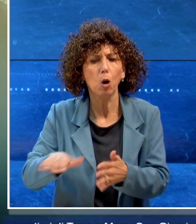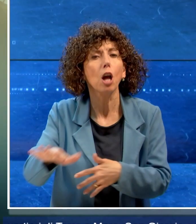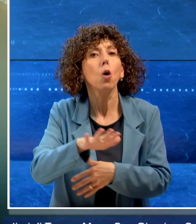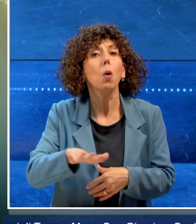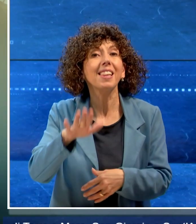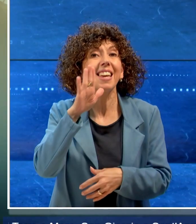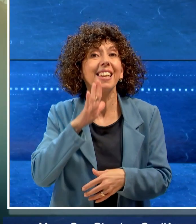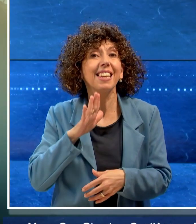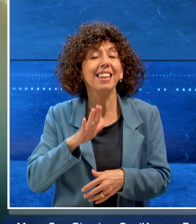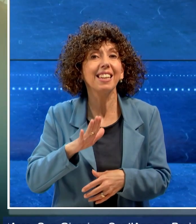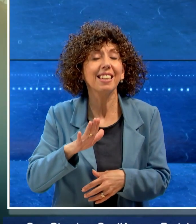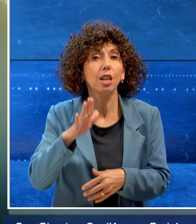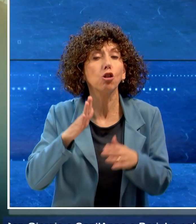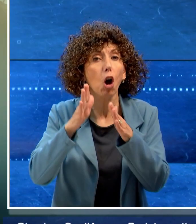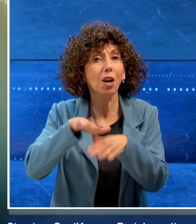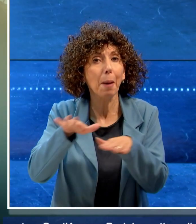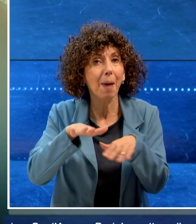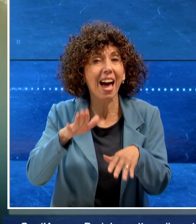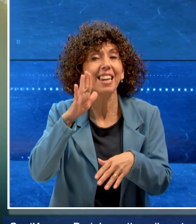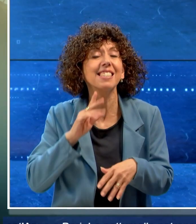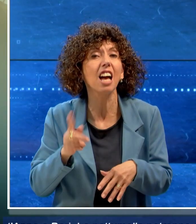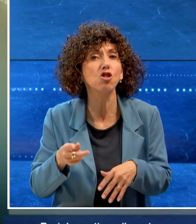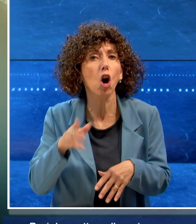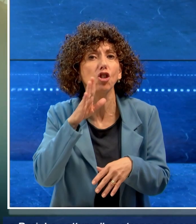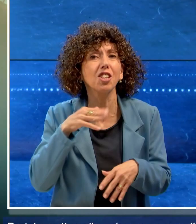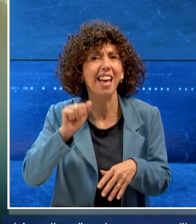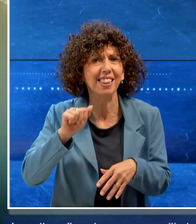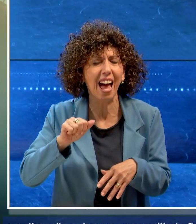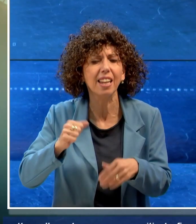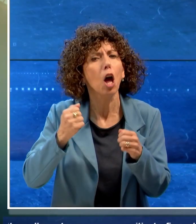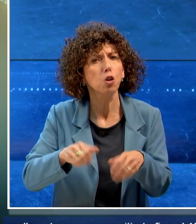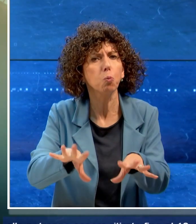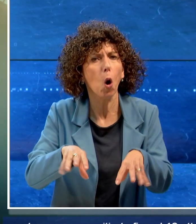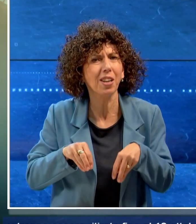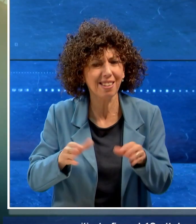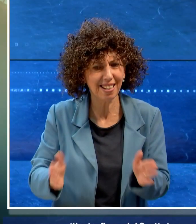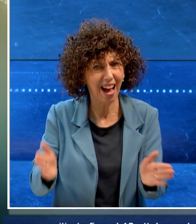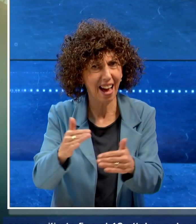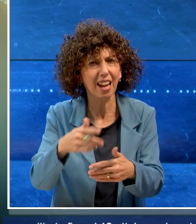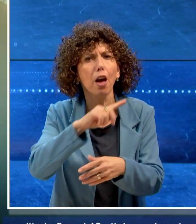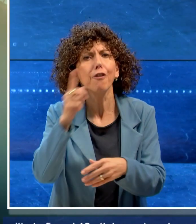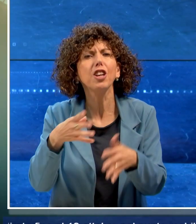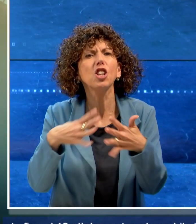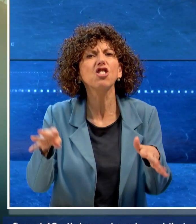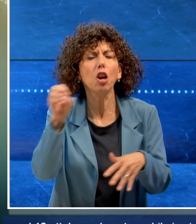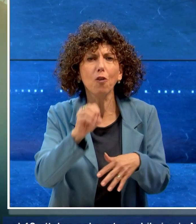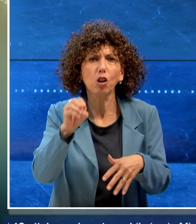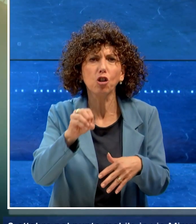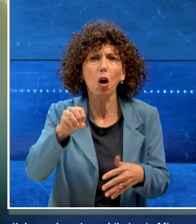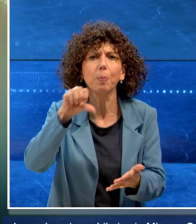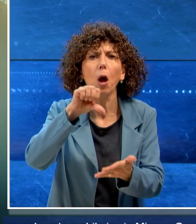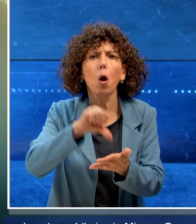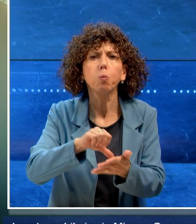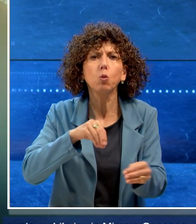Giorgio e Sant'Anna. Le pattumelle potranno essere ritirate fino al 19 ottobre nel punto mobile